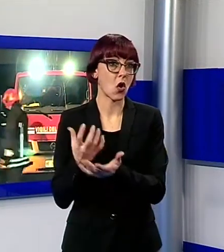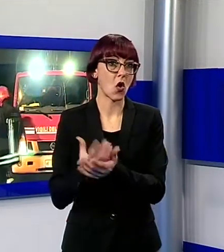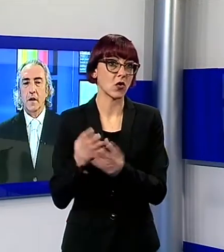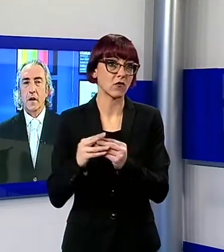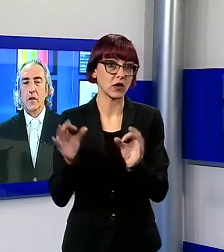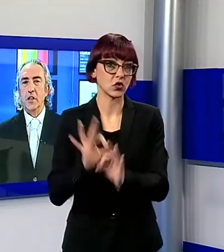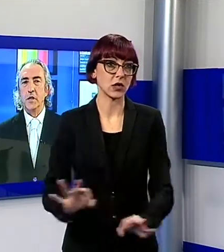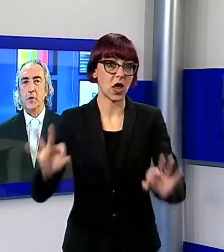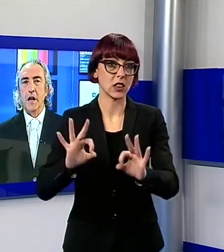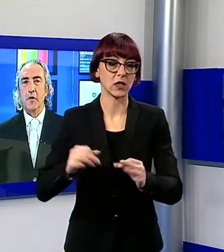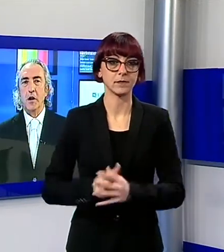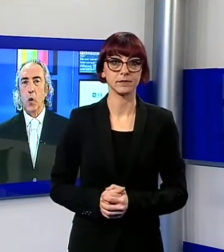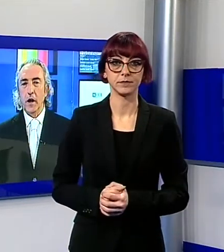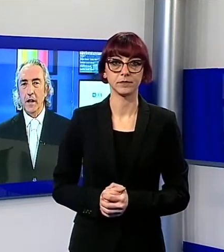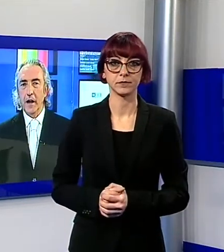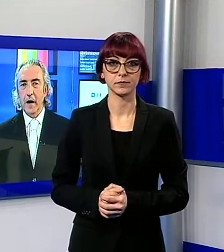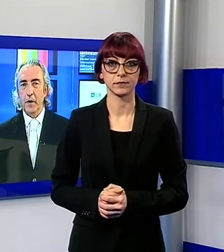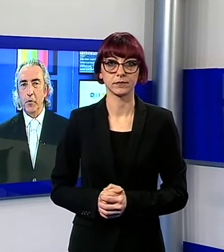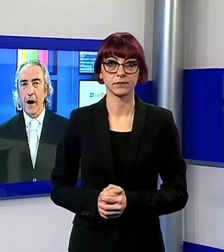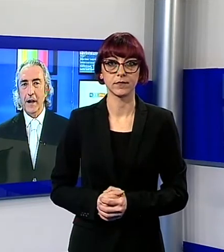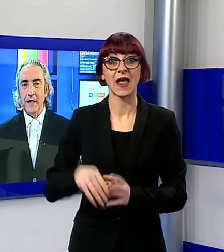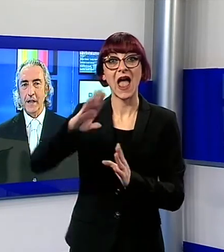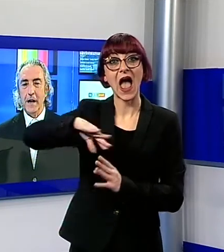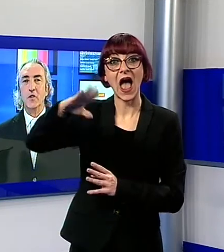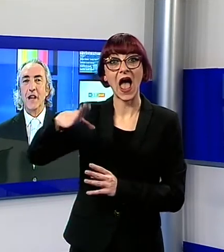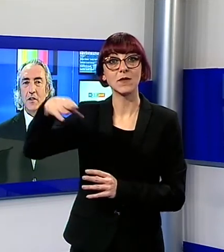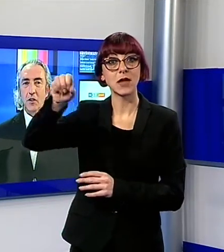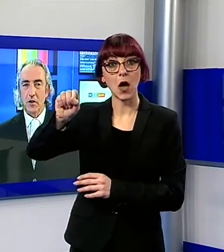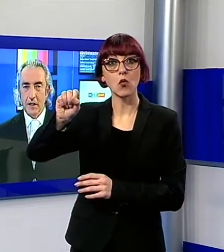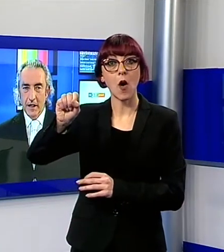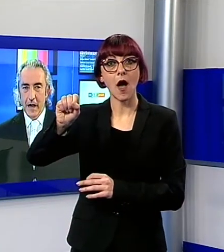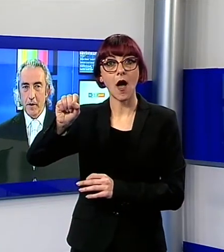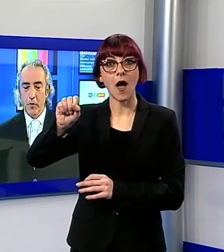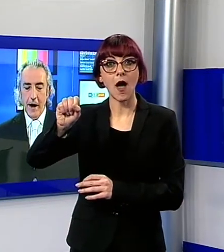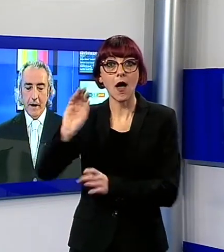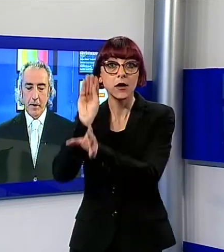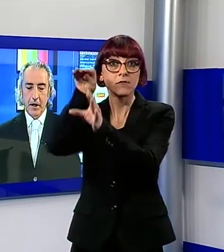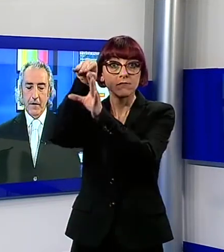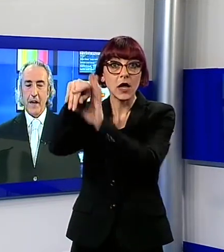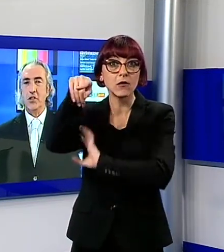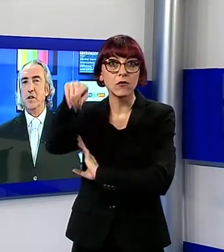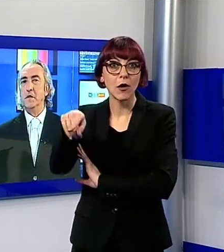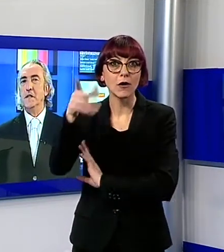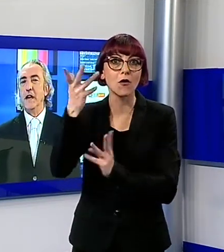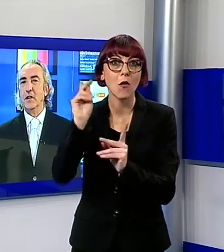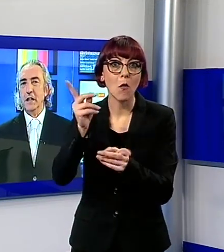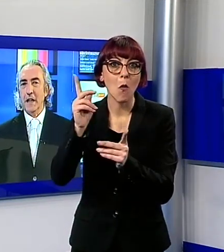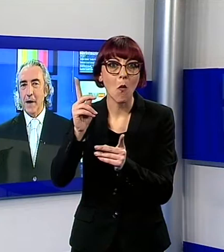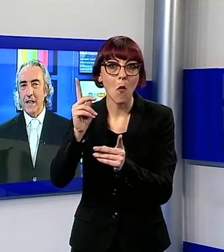Ed ora ci spostiamo nel cuore delle Alpi Apuane, anzi andiamo dentro le Alpi Apuane per il fascino e il mistero che emana